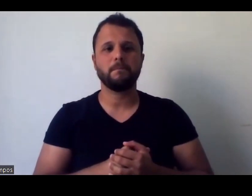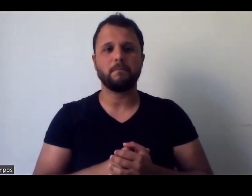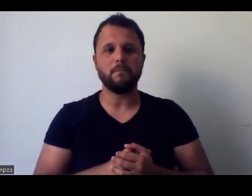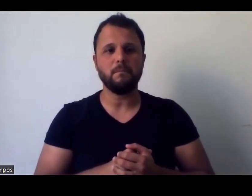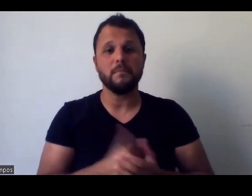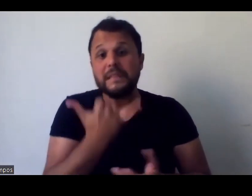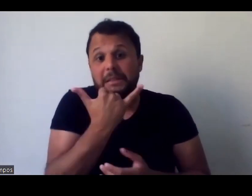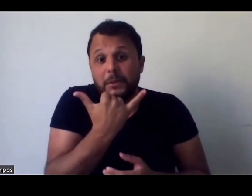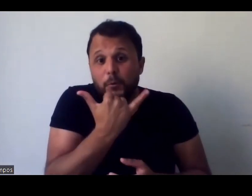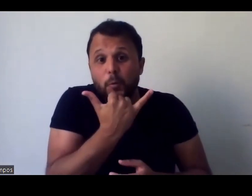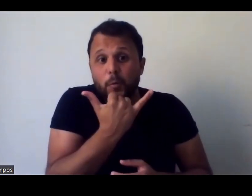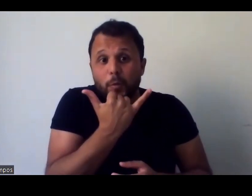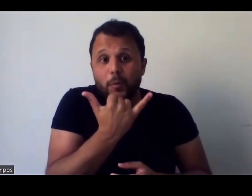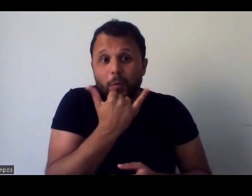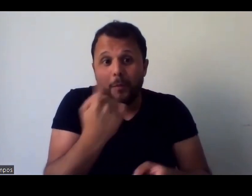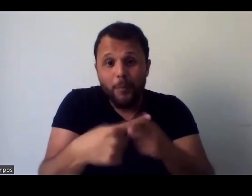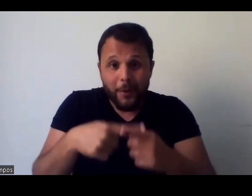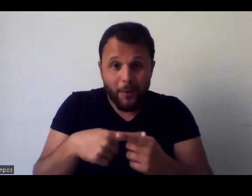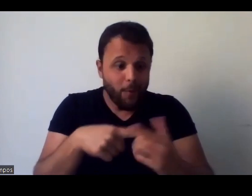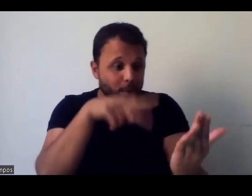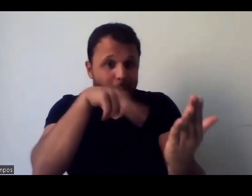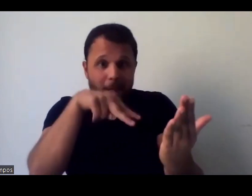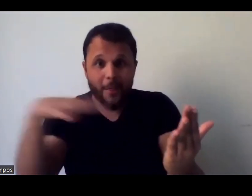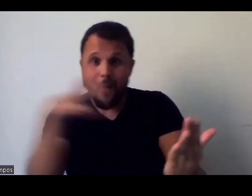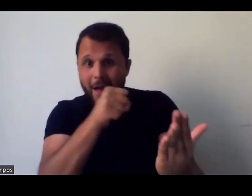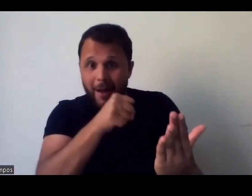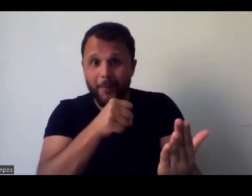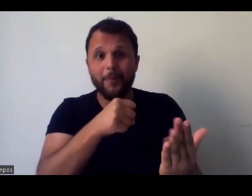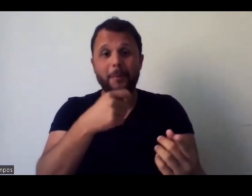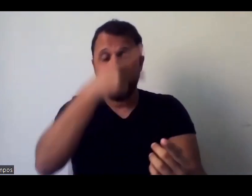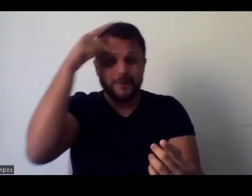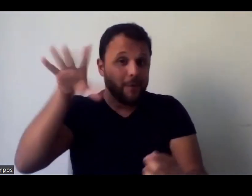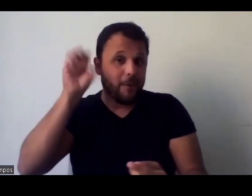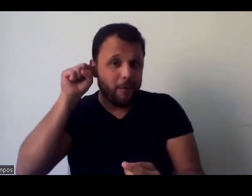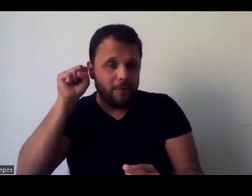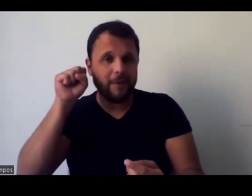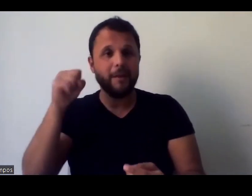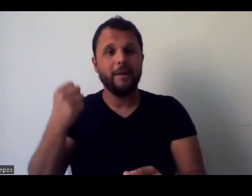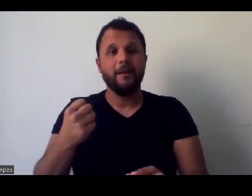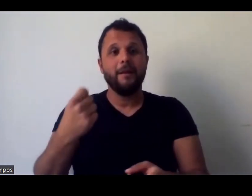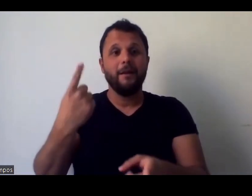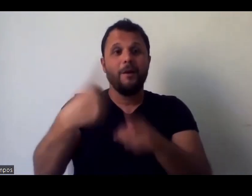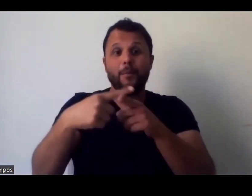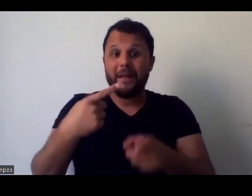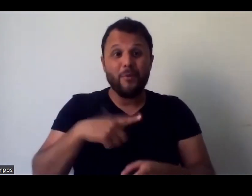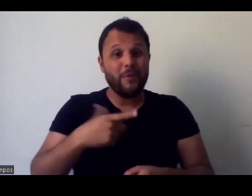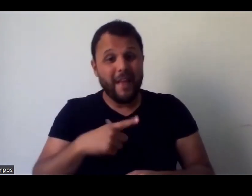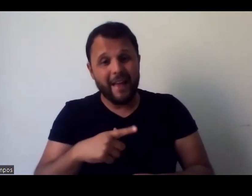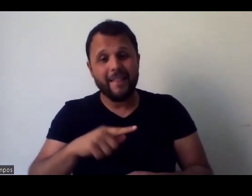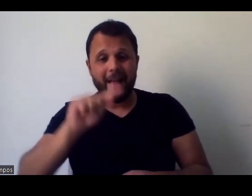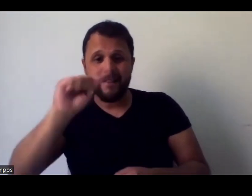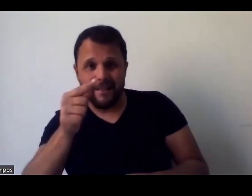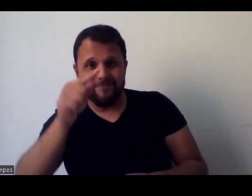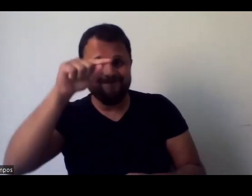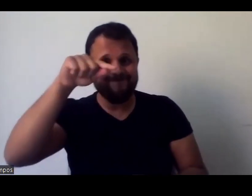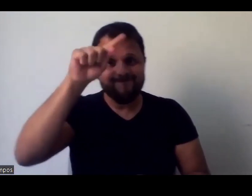peço desculpas, porque eu tô lendo muito rápido aqui, pra quem tá me ouvindo, e também porque me chega sem acentos, então às vezes eu não sei se